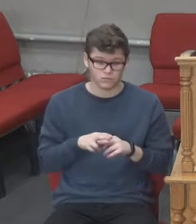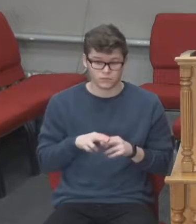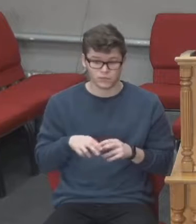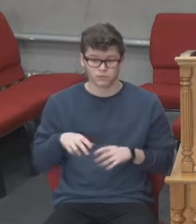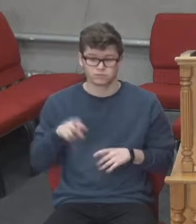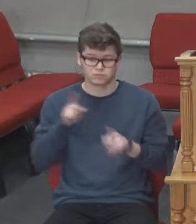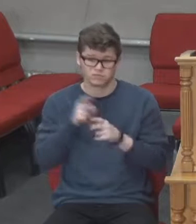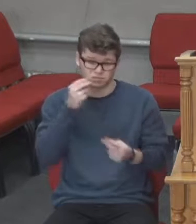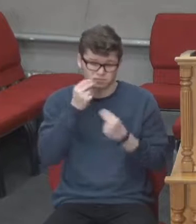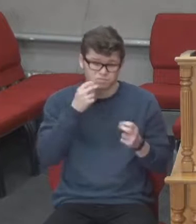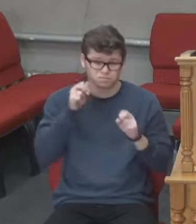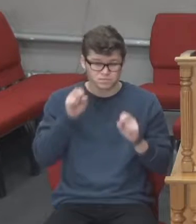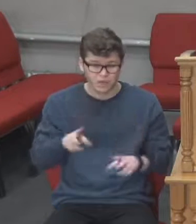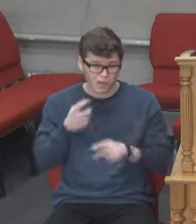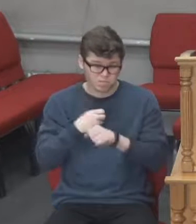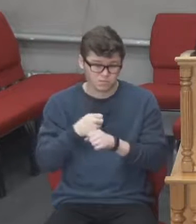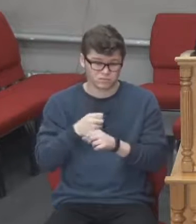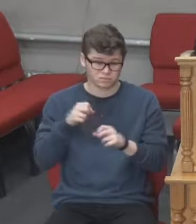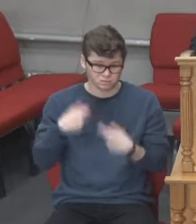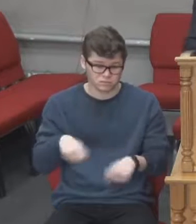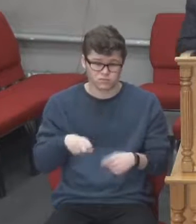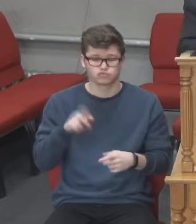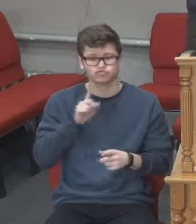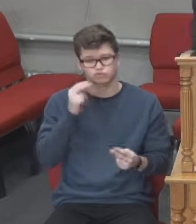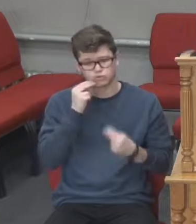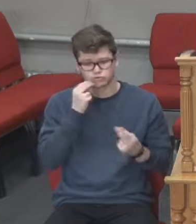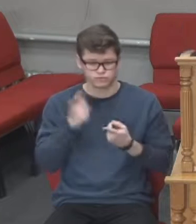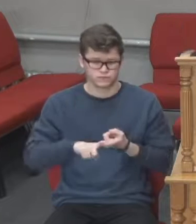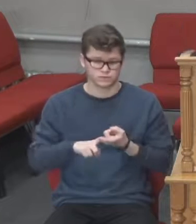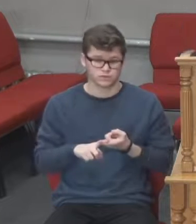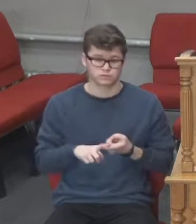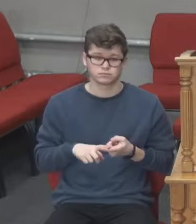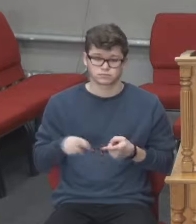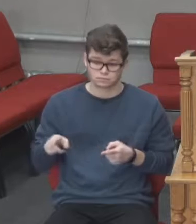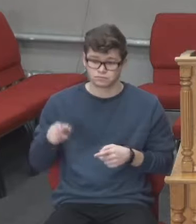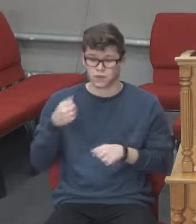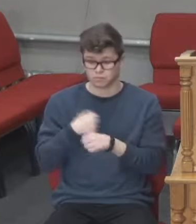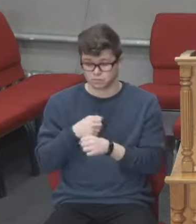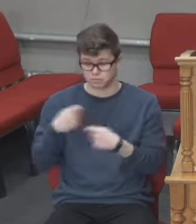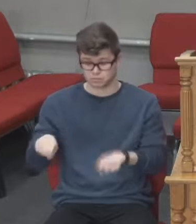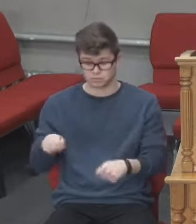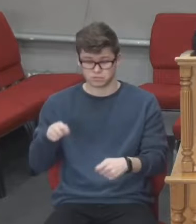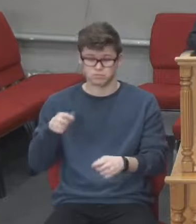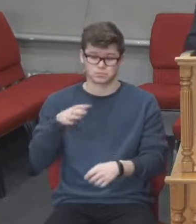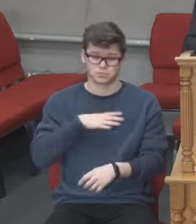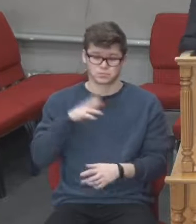такі продукти, які не лікують, але якось допомагають. І там, в тому відділі, в аптеці продають гречку.